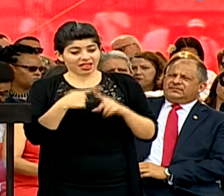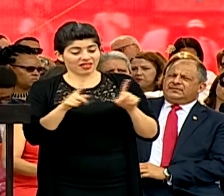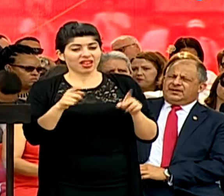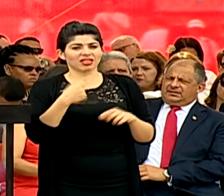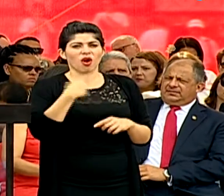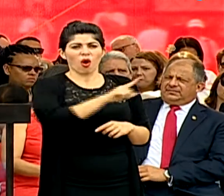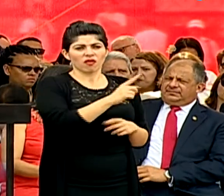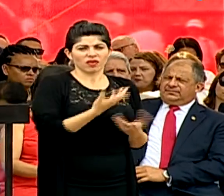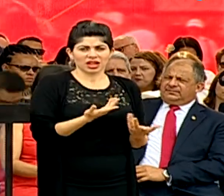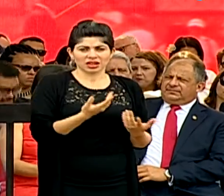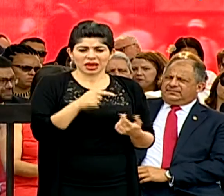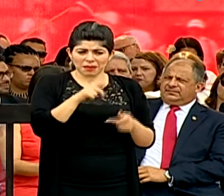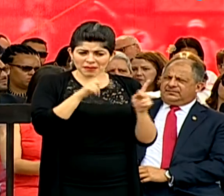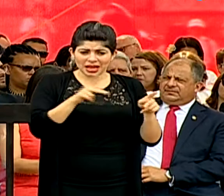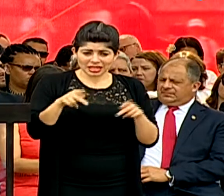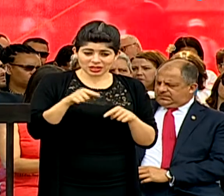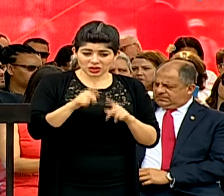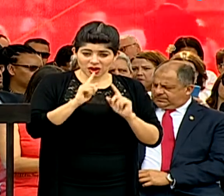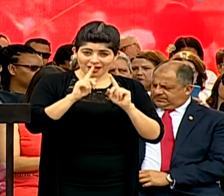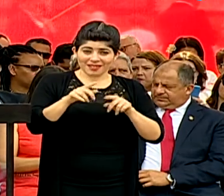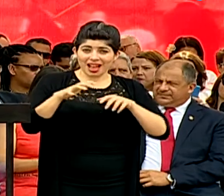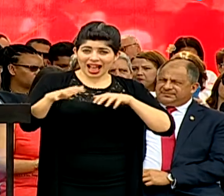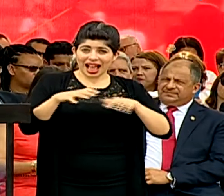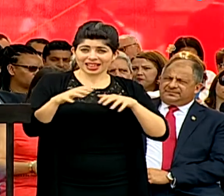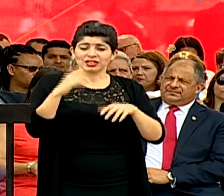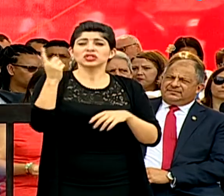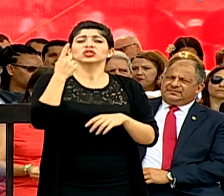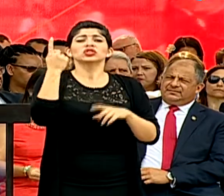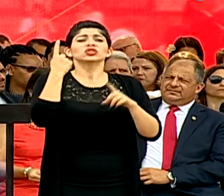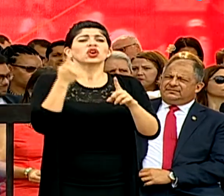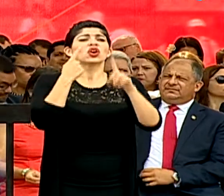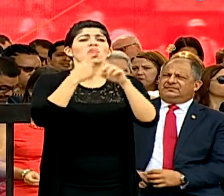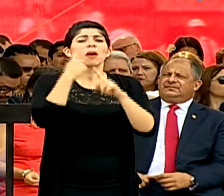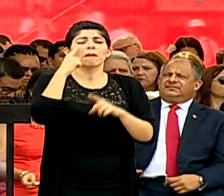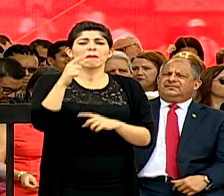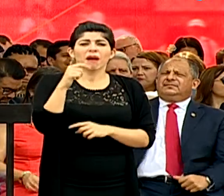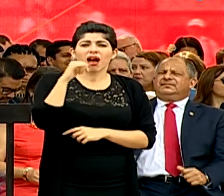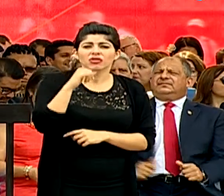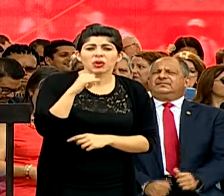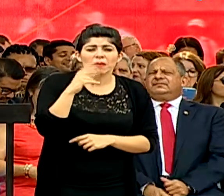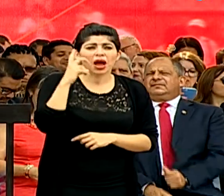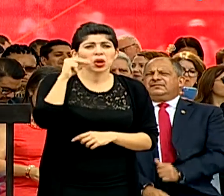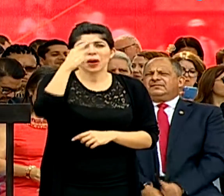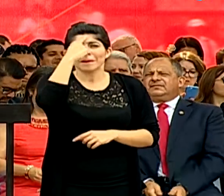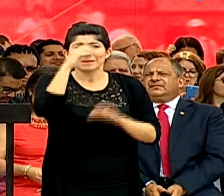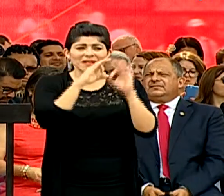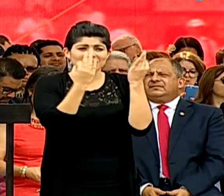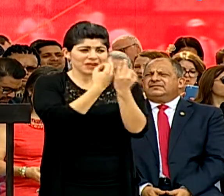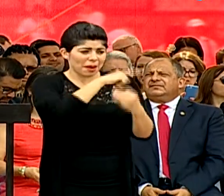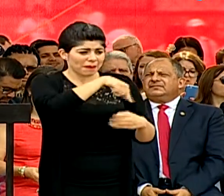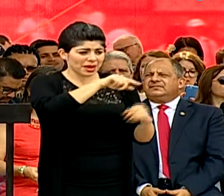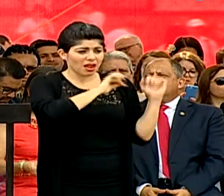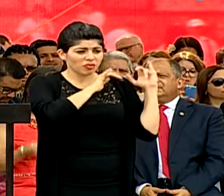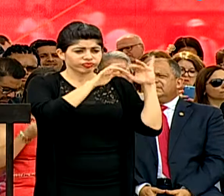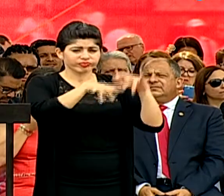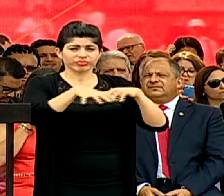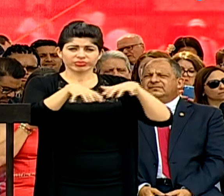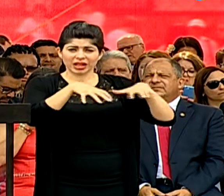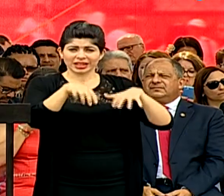personas que van a estas actividades y llegan solo a beber alcohol, sin pensar en las familias que están asistiendo.